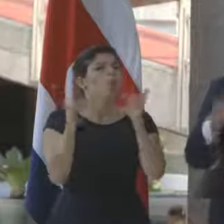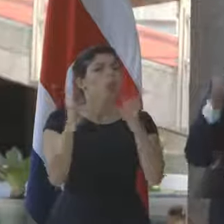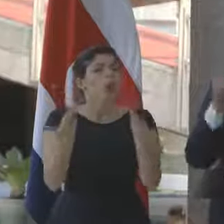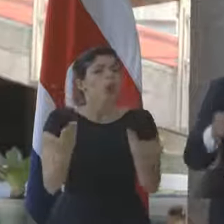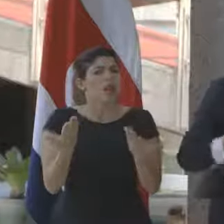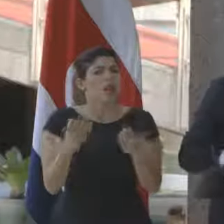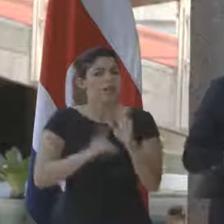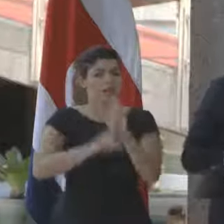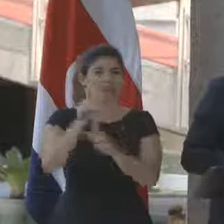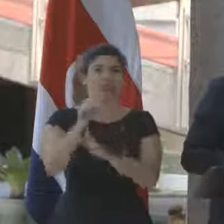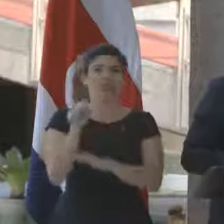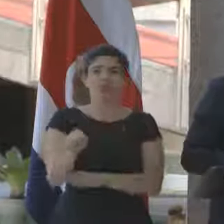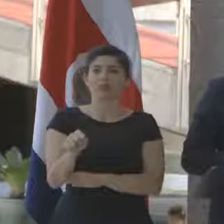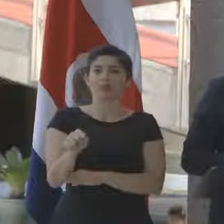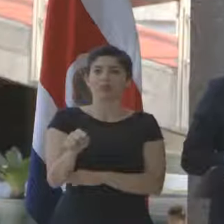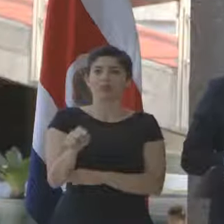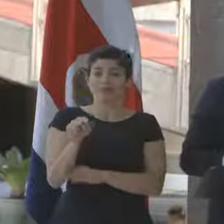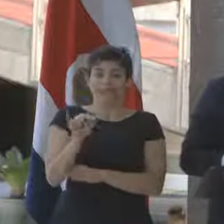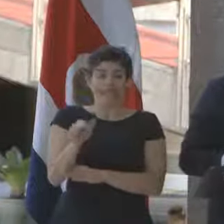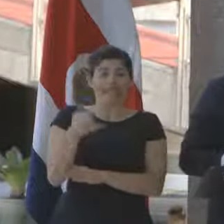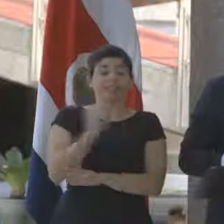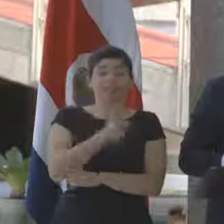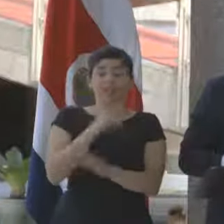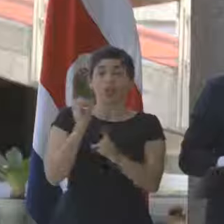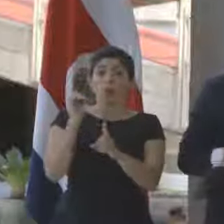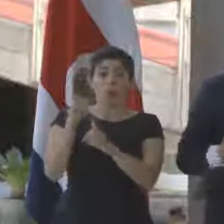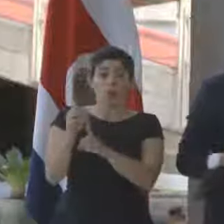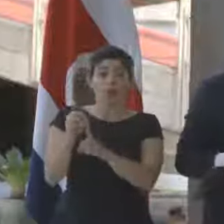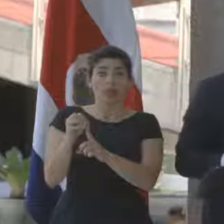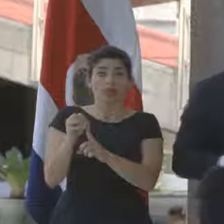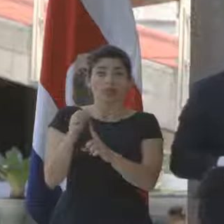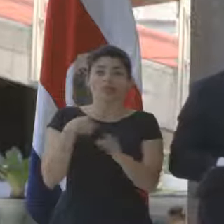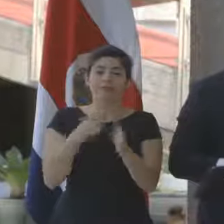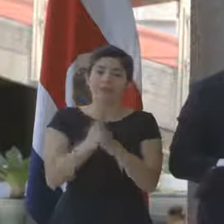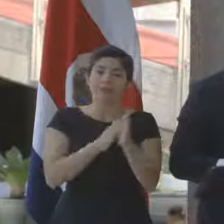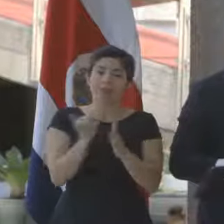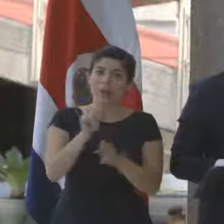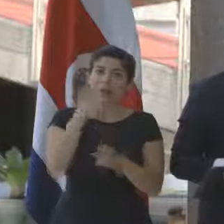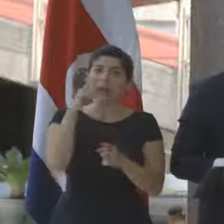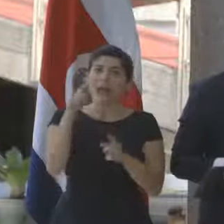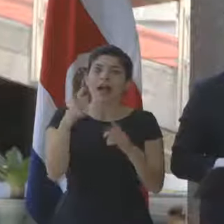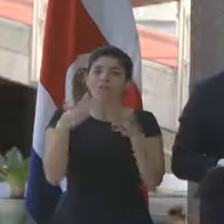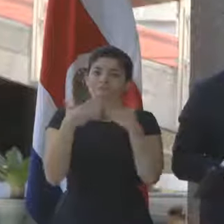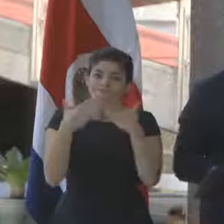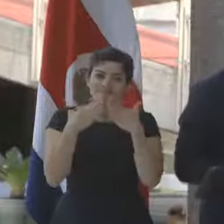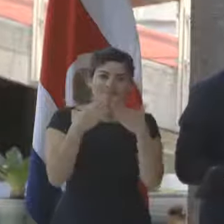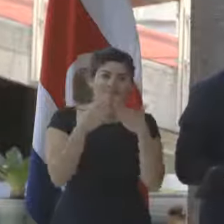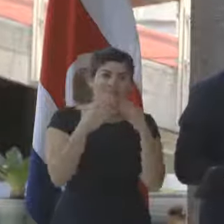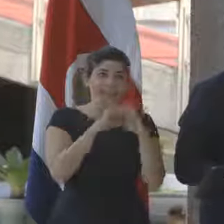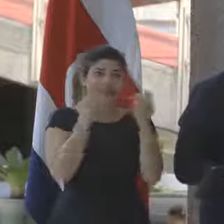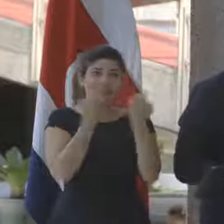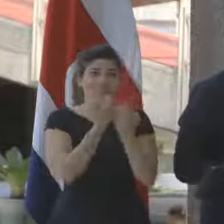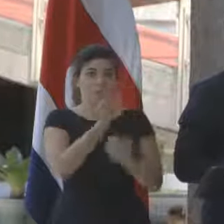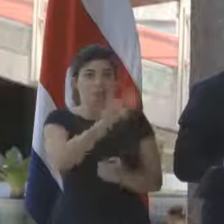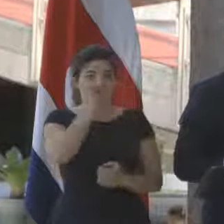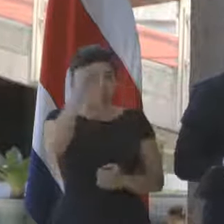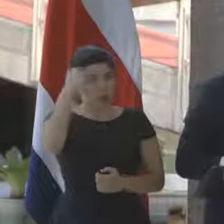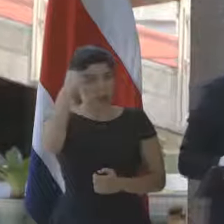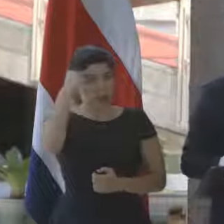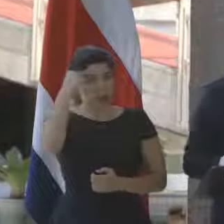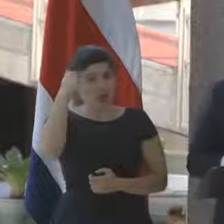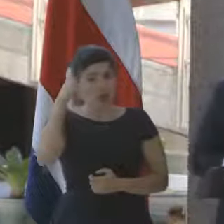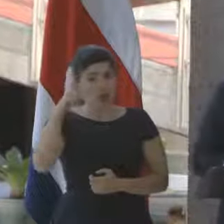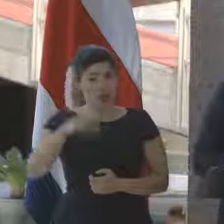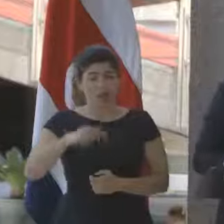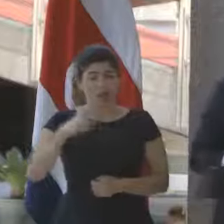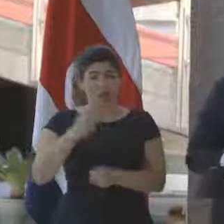objetivo es el desarrollo. Ese es nuestro objetivo. Aprovecho también para agradecer al equipo de gobierno. Esta ha